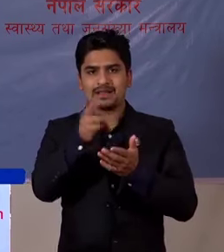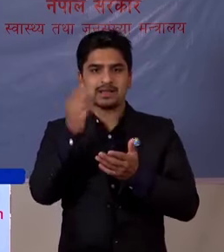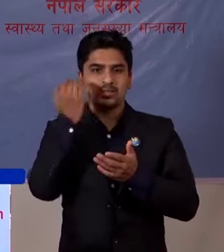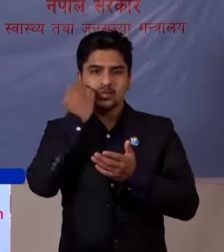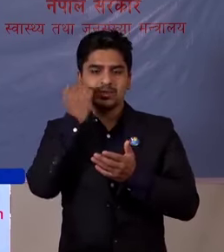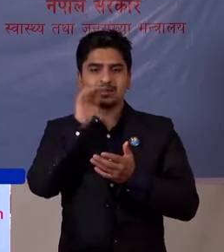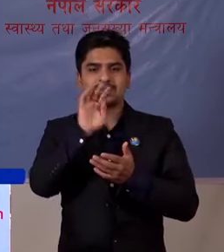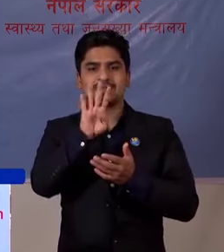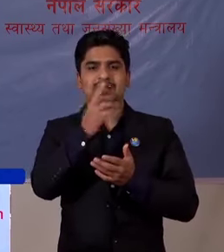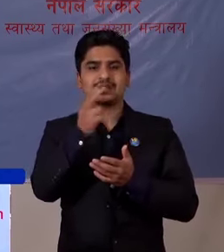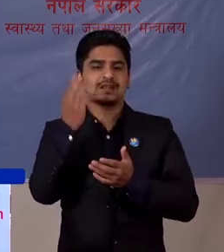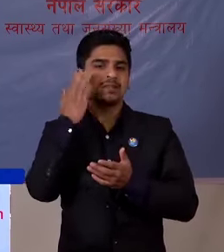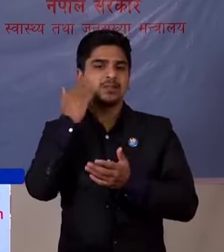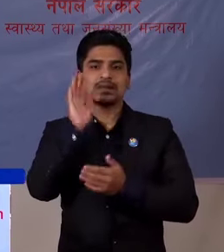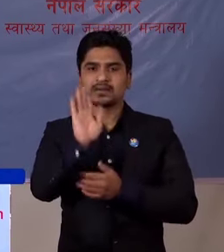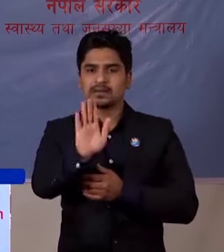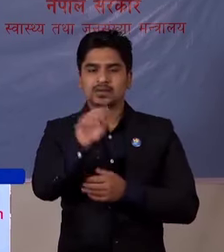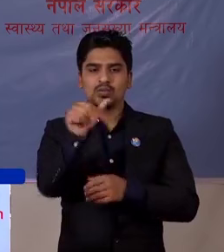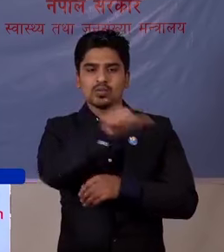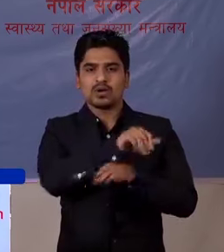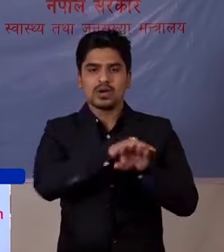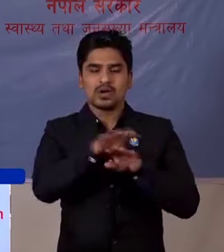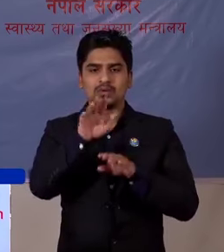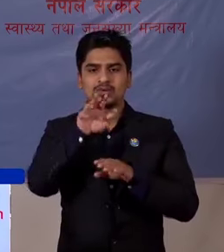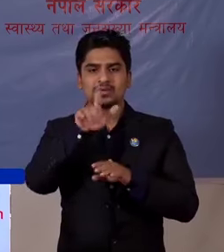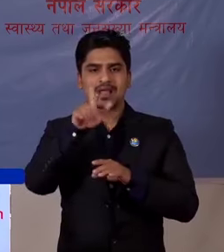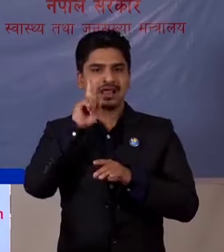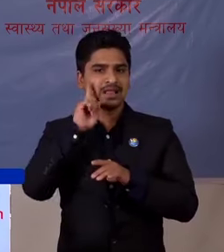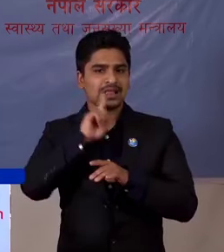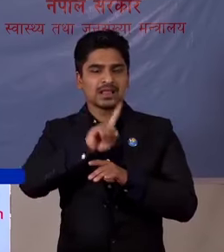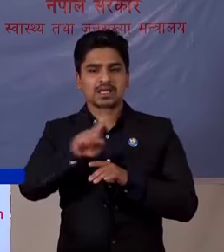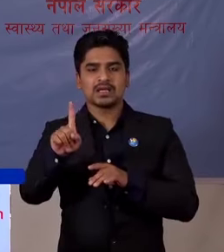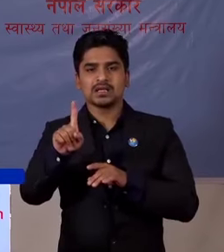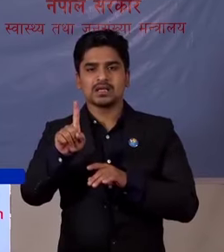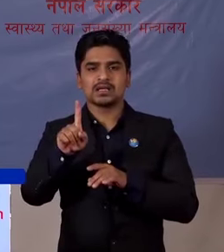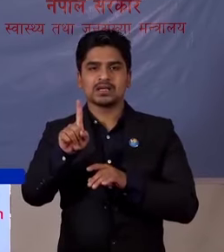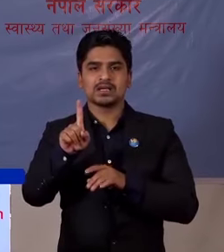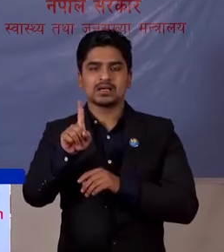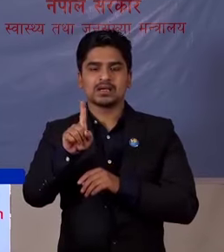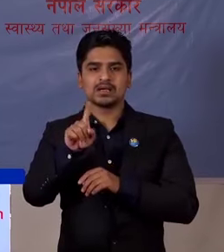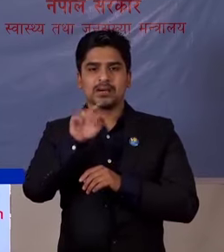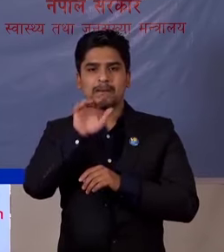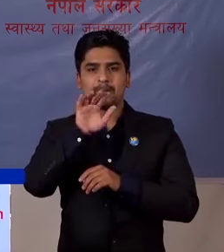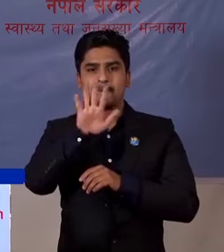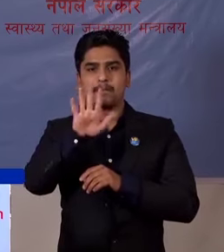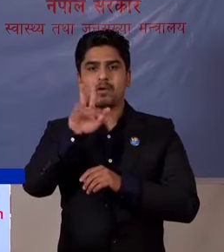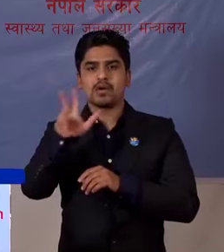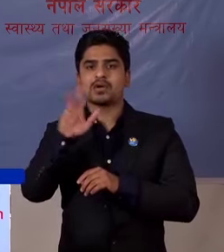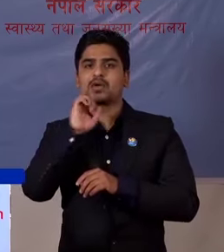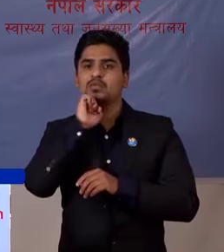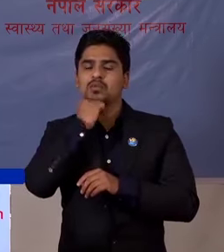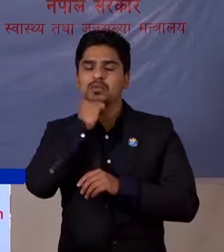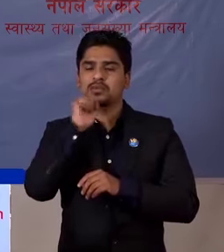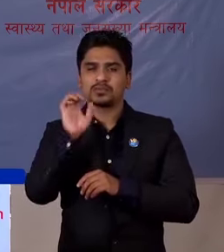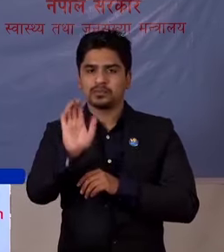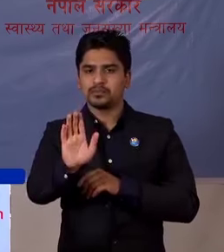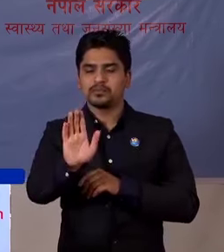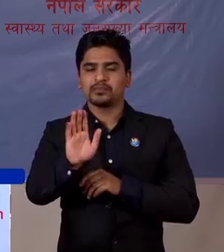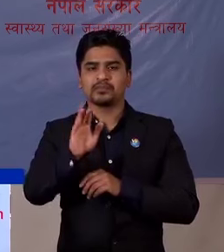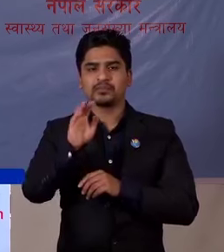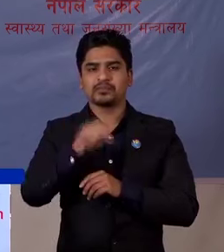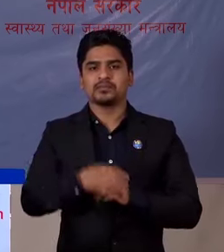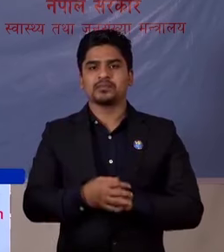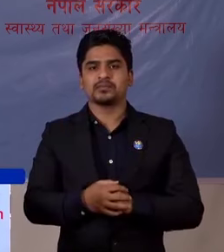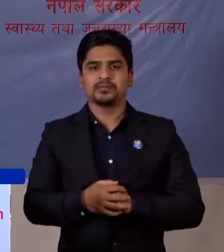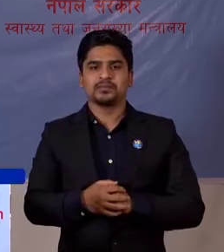र चार जाना महिला हुनों छो वहारु साथ देखी अंठाउन न बर्ष उमेर का रहन बहेको आमिलाई